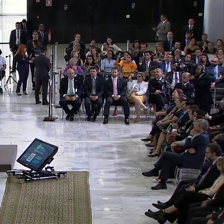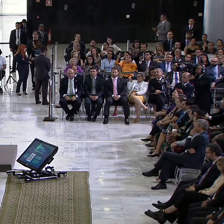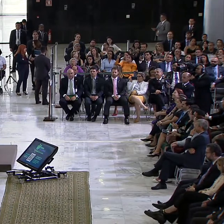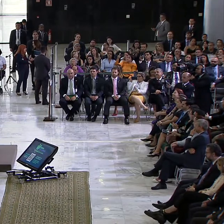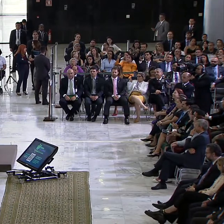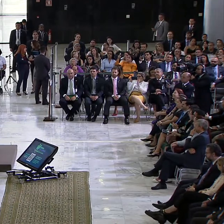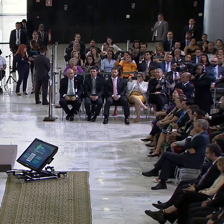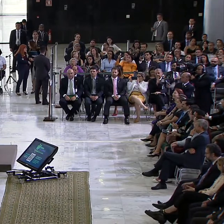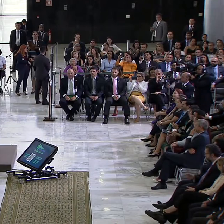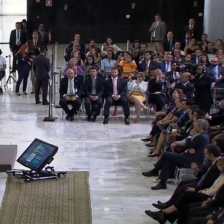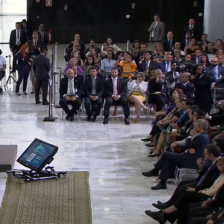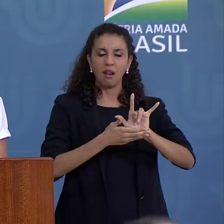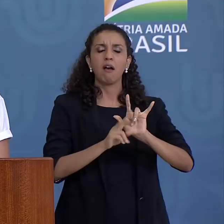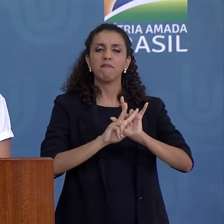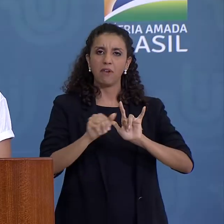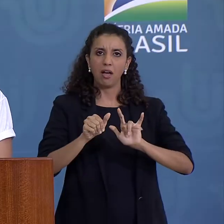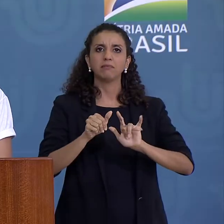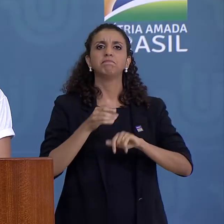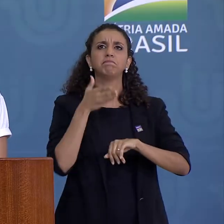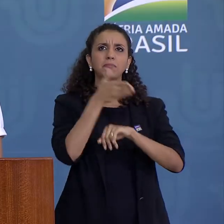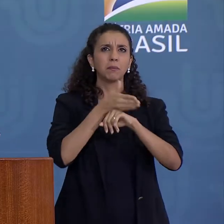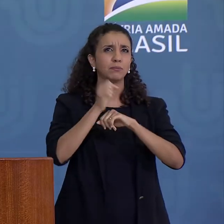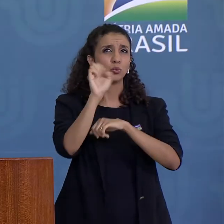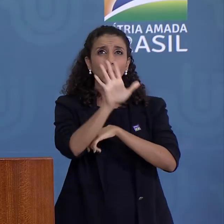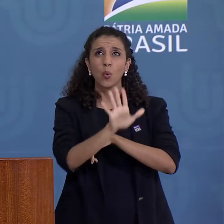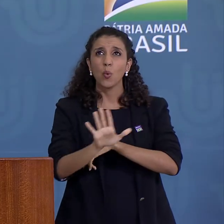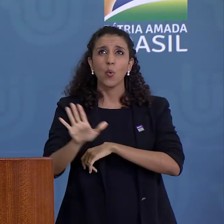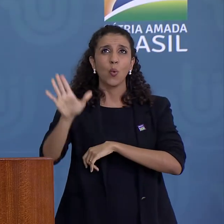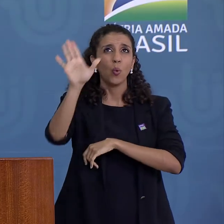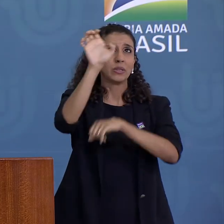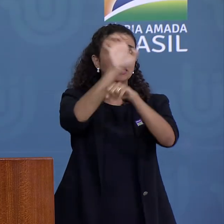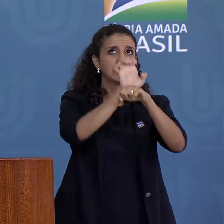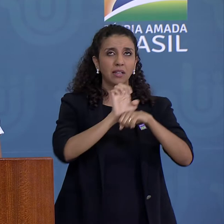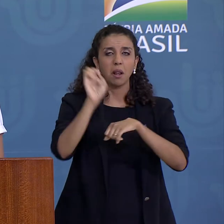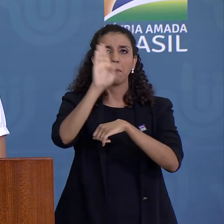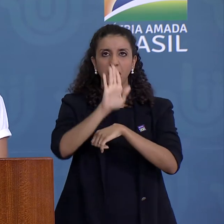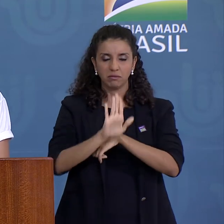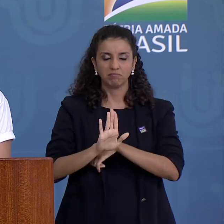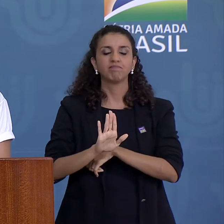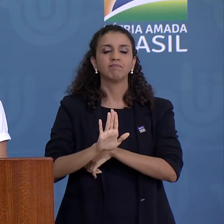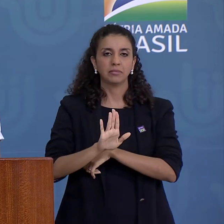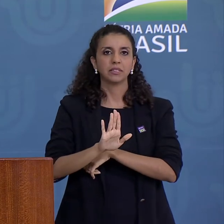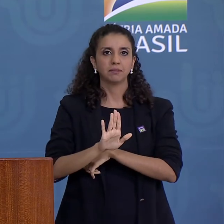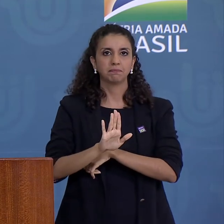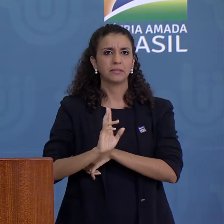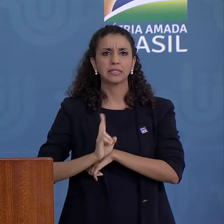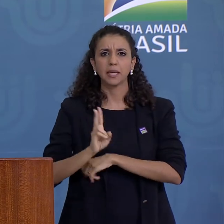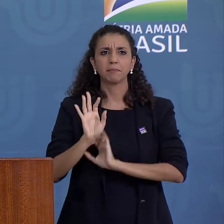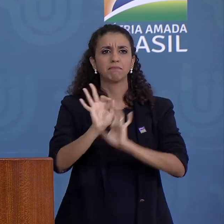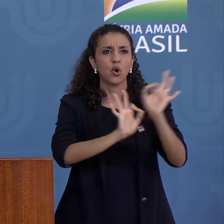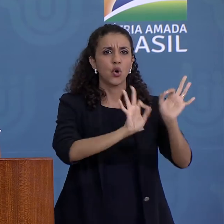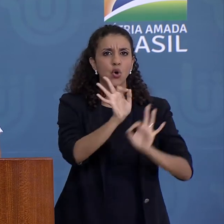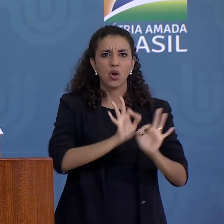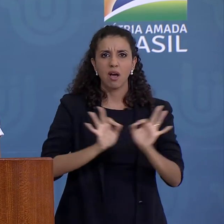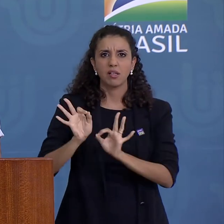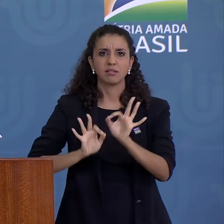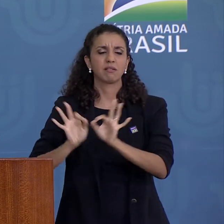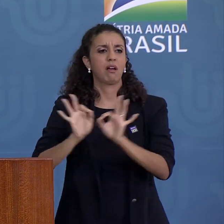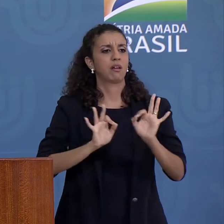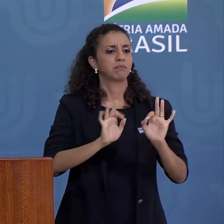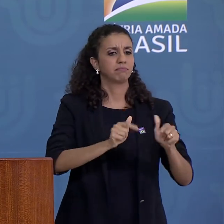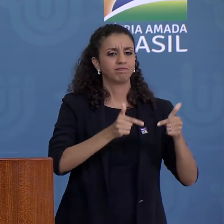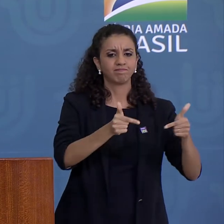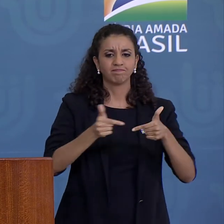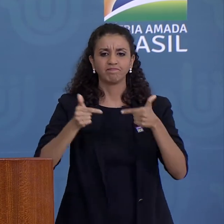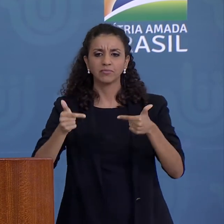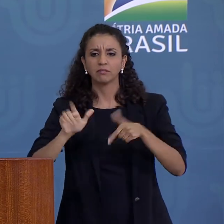Voluntária vai estar presente em todos os estados brasileiros, sempre organizando atividades que aproximem